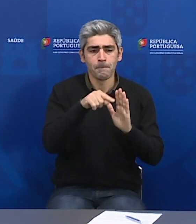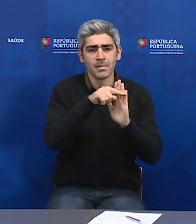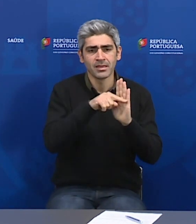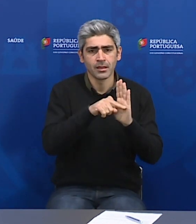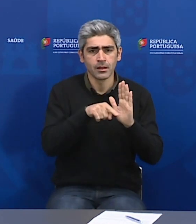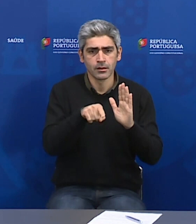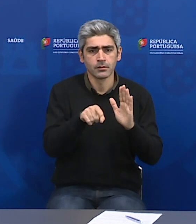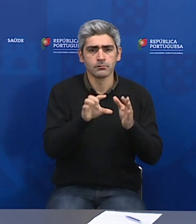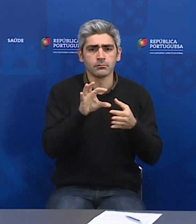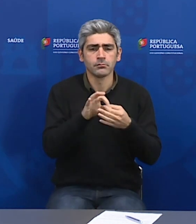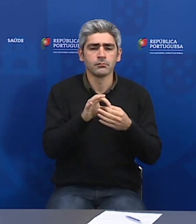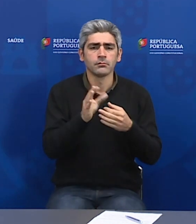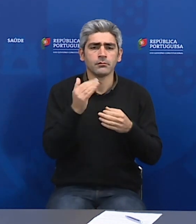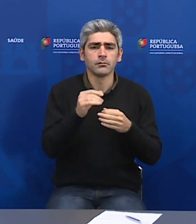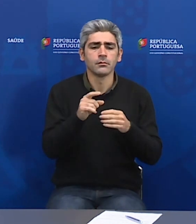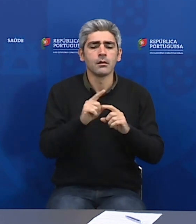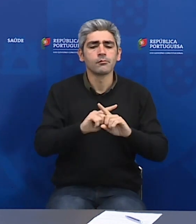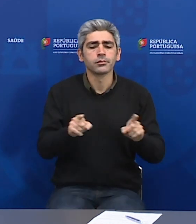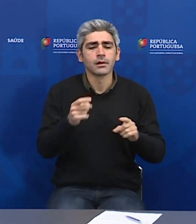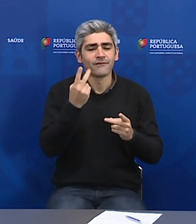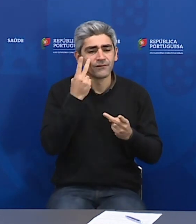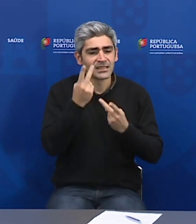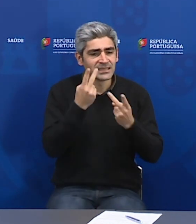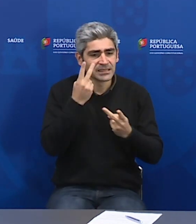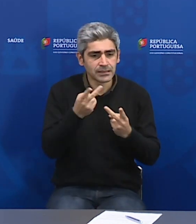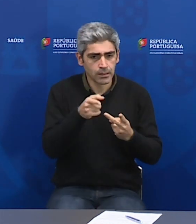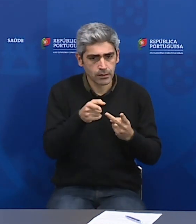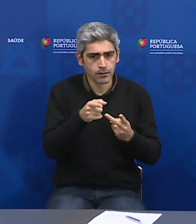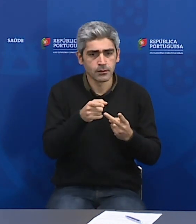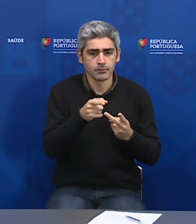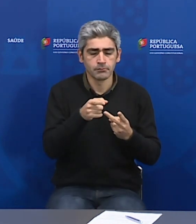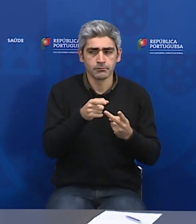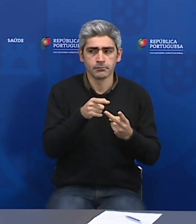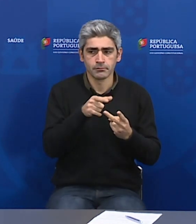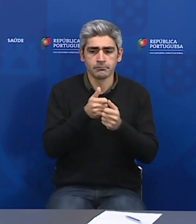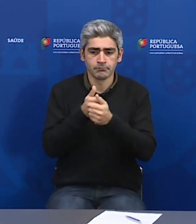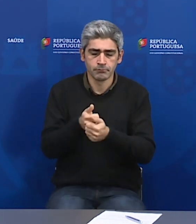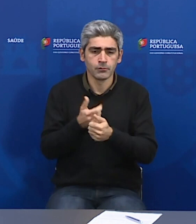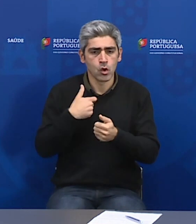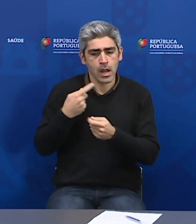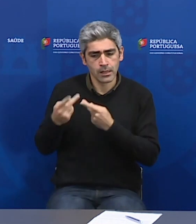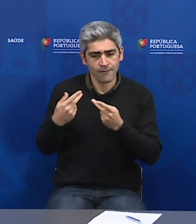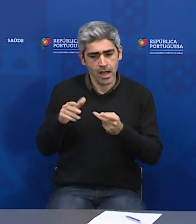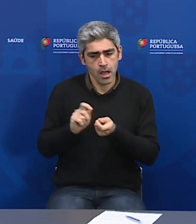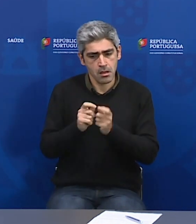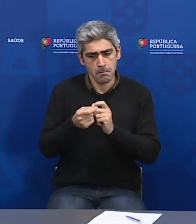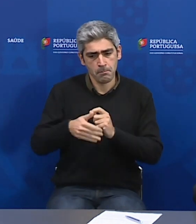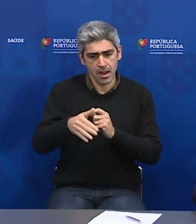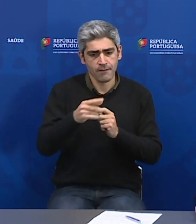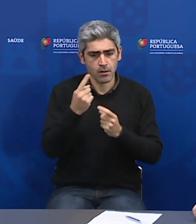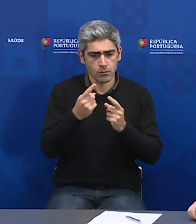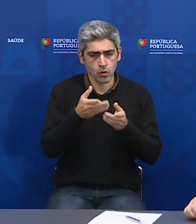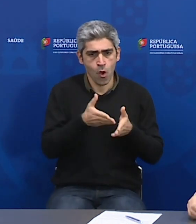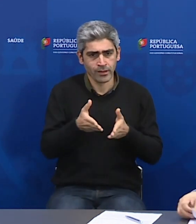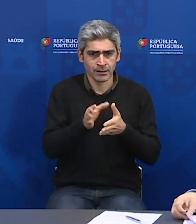à letra da restrição de visitas. e que terá sido tomado isso como medida à letra, mas nós estamos a analisar e vamos muito em breve emitir uma